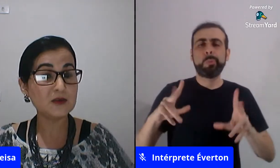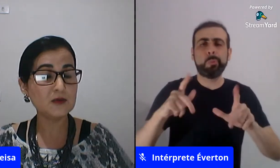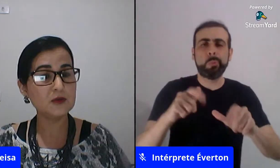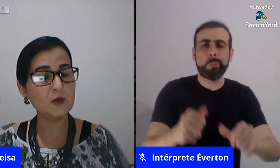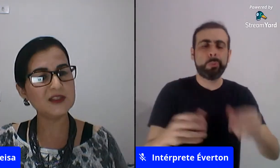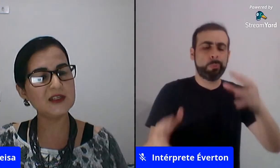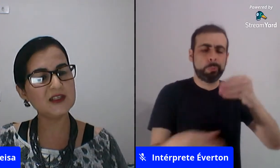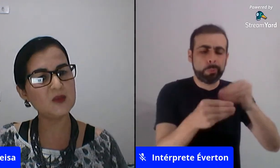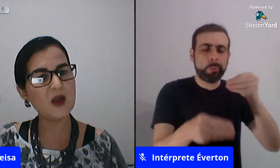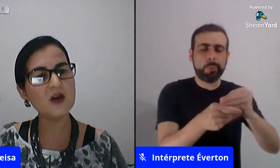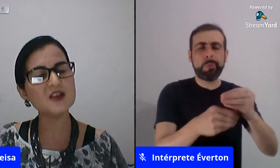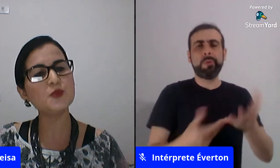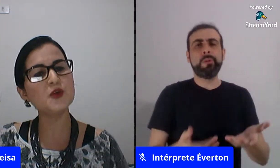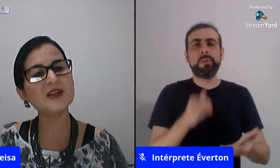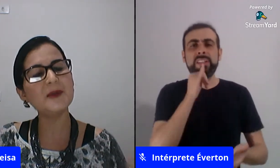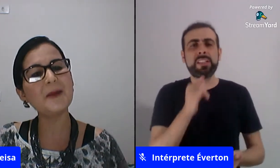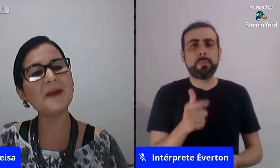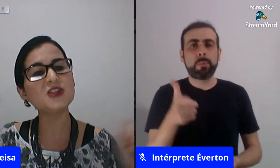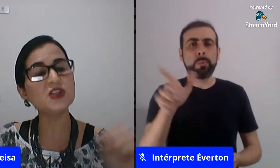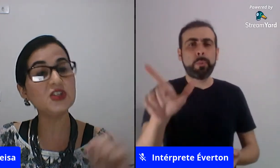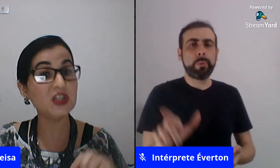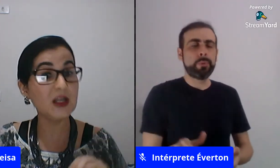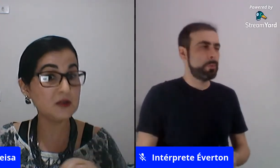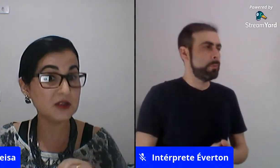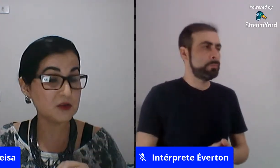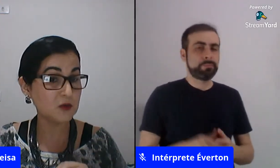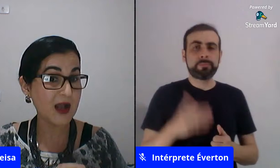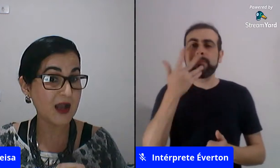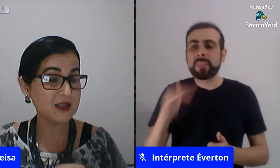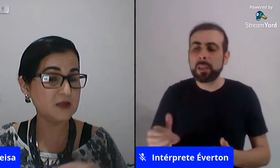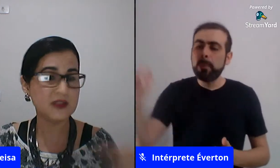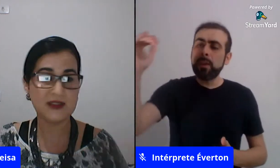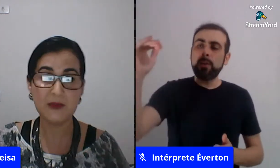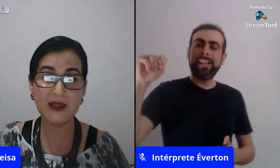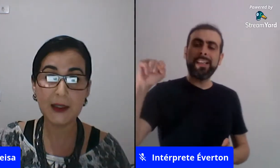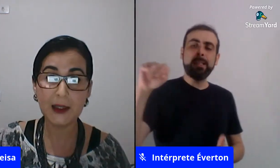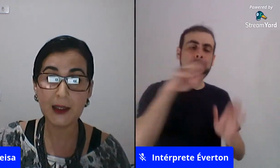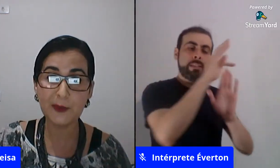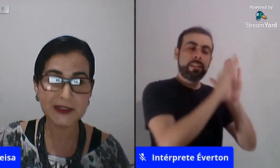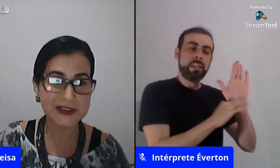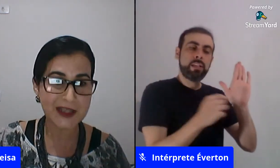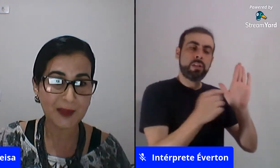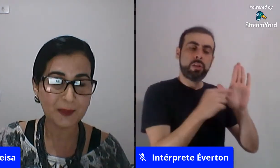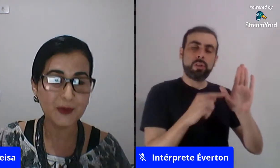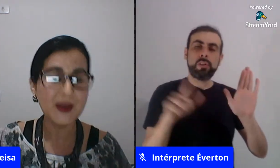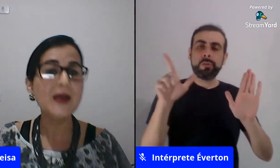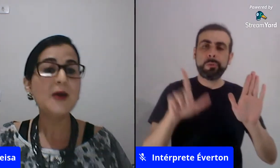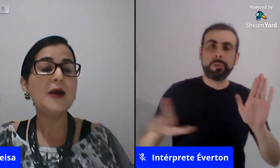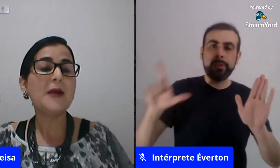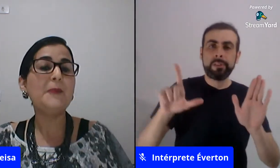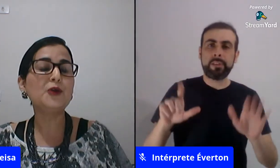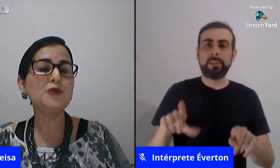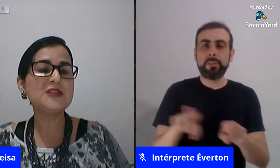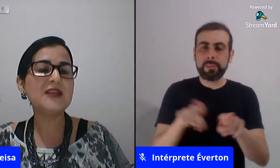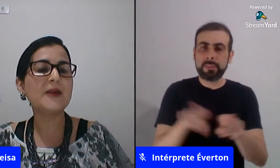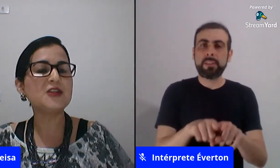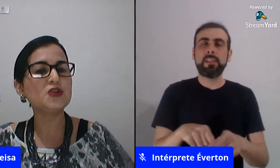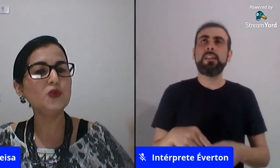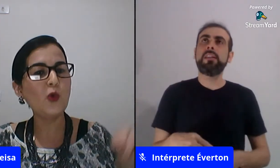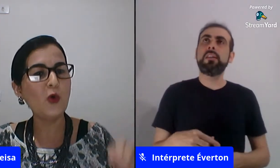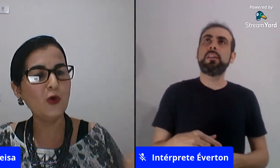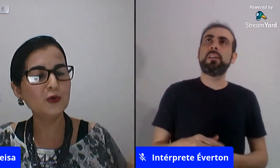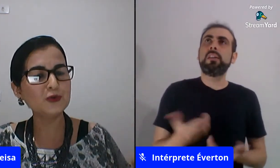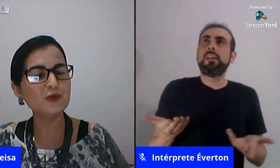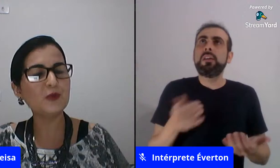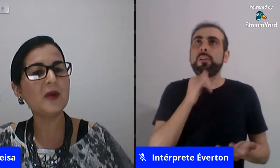trazer textos com as crianças maiores a pode trabalhar a partir de gêneros textuais você sabia que por exemplo produzir a